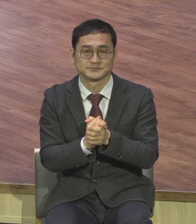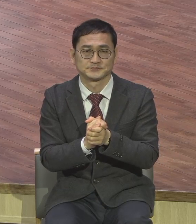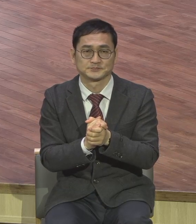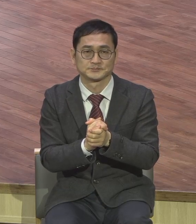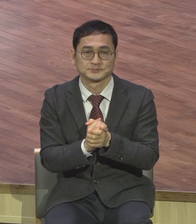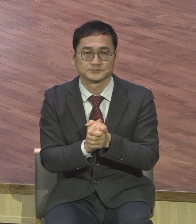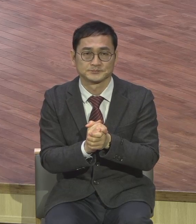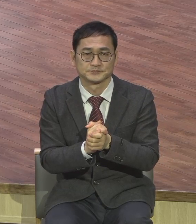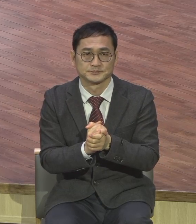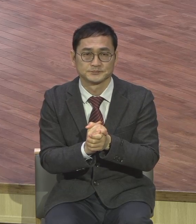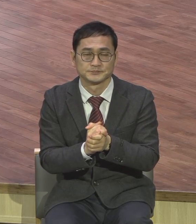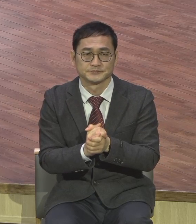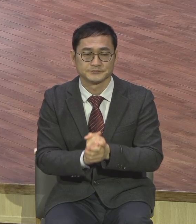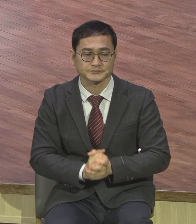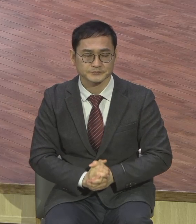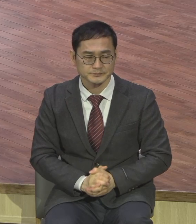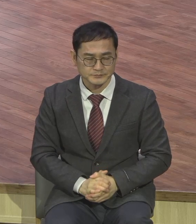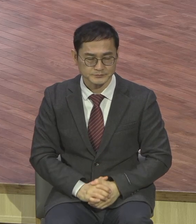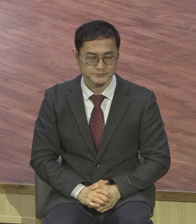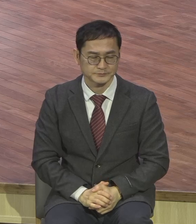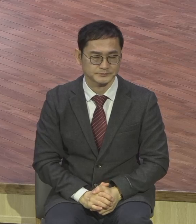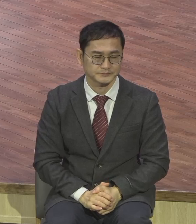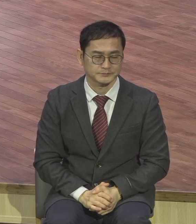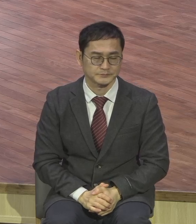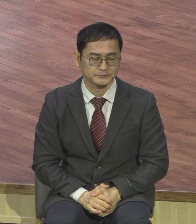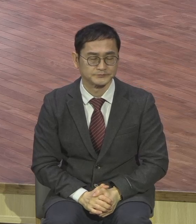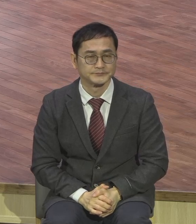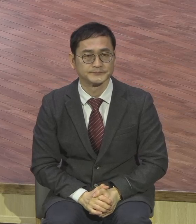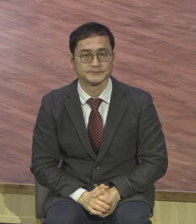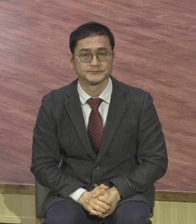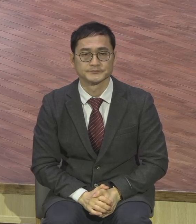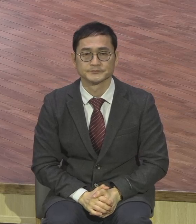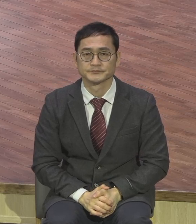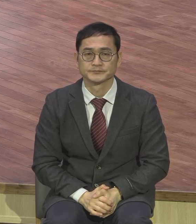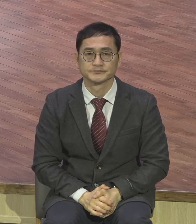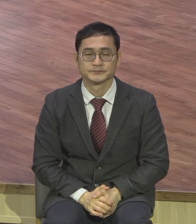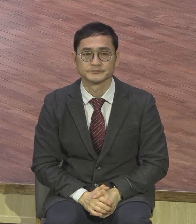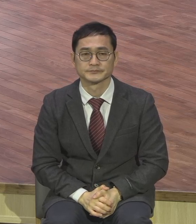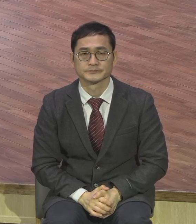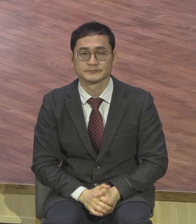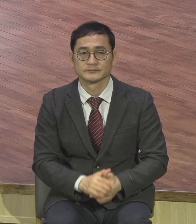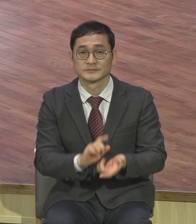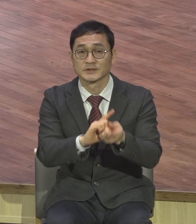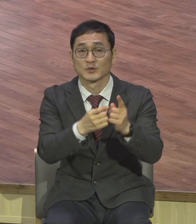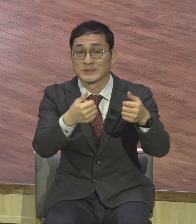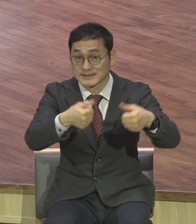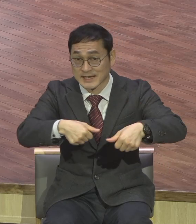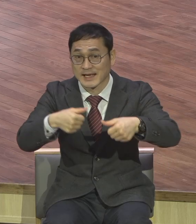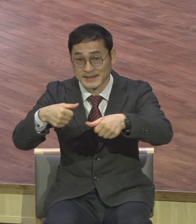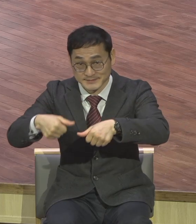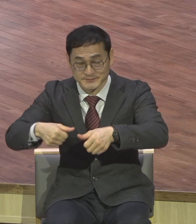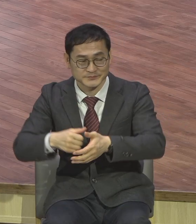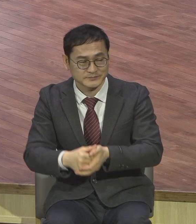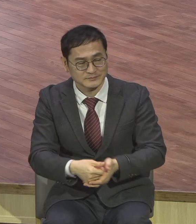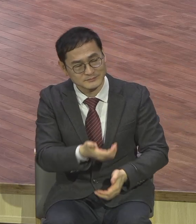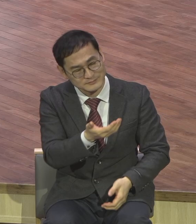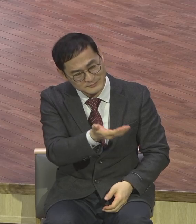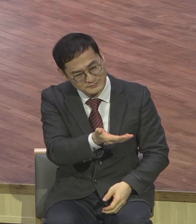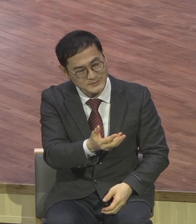우리 함께 해드리는 성도들 다같이 서로 인사하시기 바랍니다 성도님은 성령의